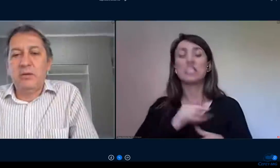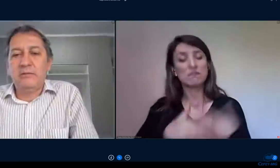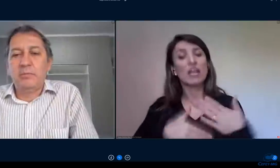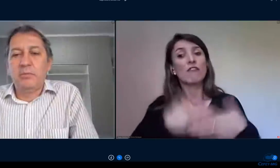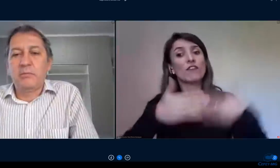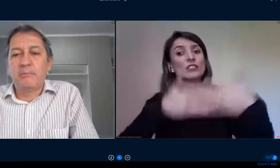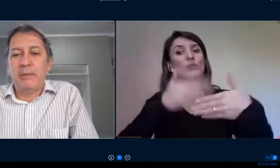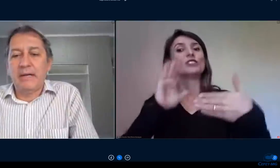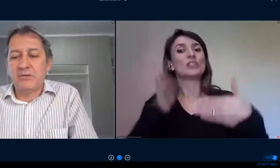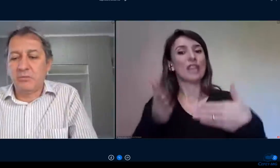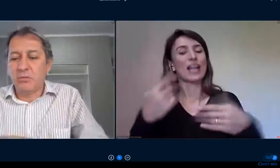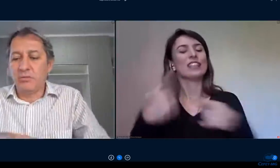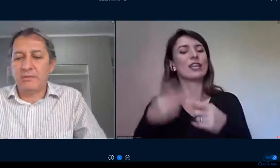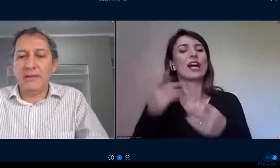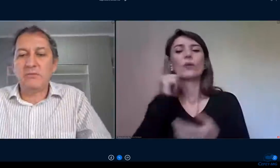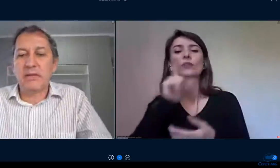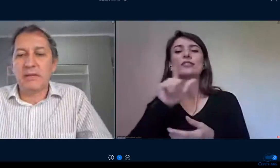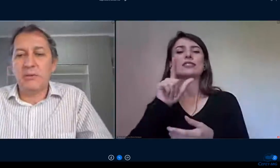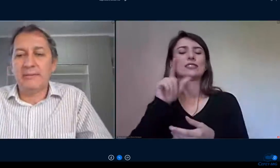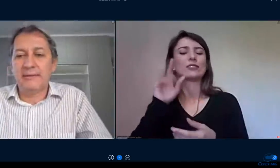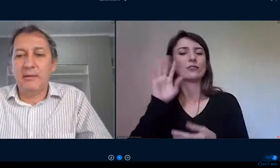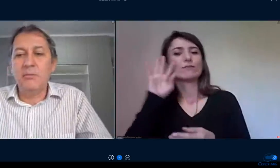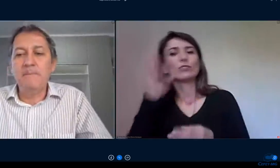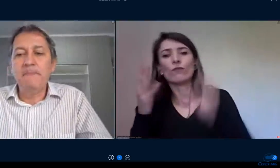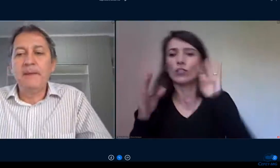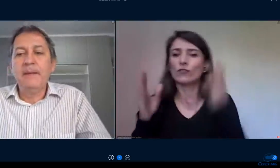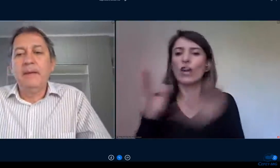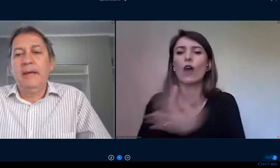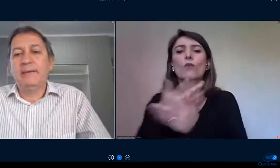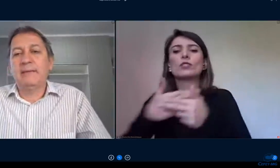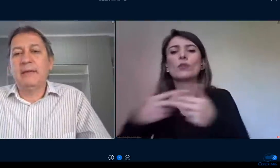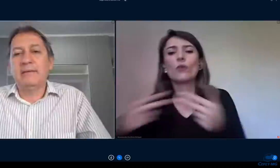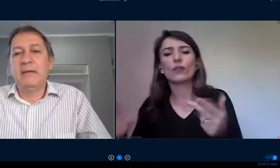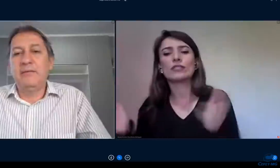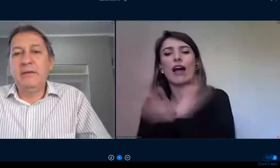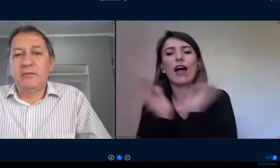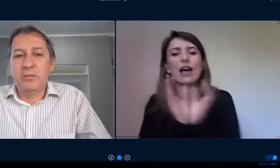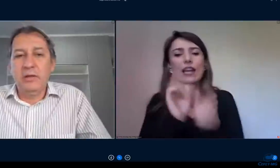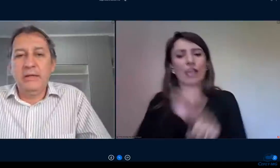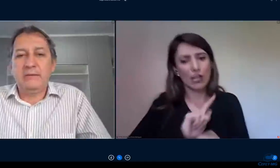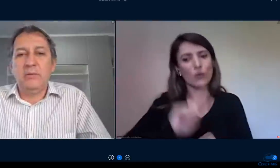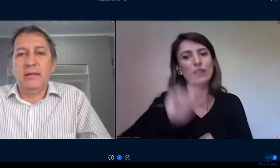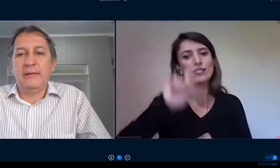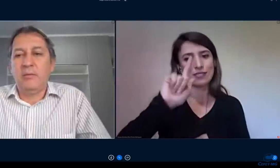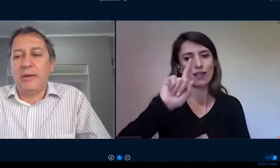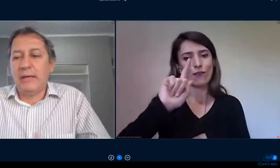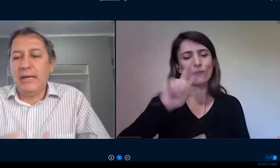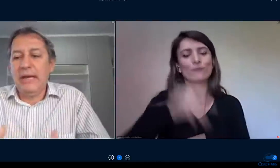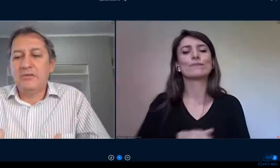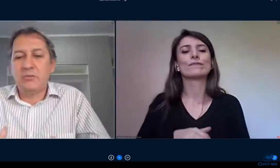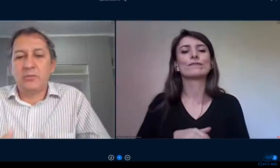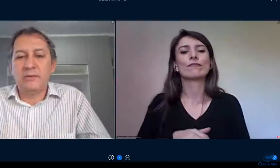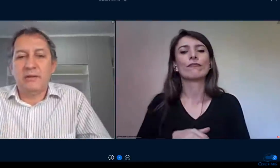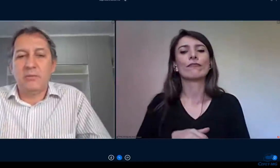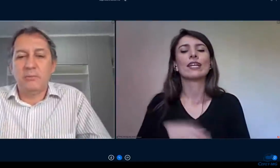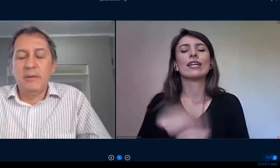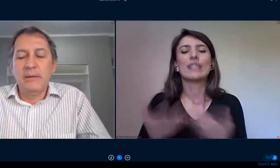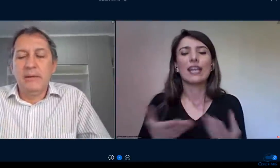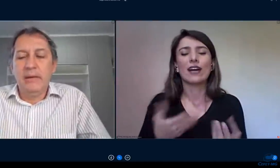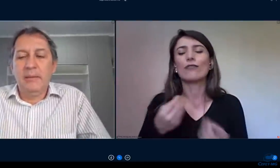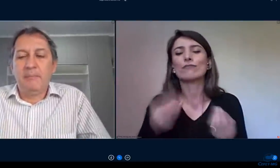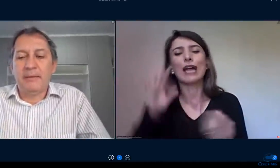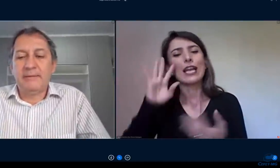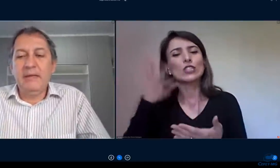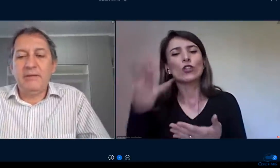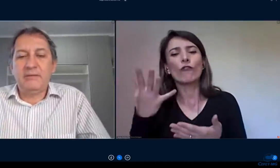definições por parte do conselho de graduação essas definições com relação a créditos que serão